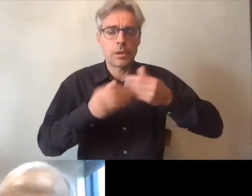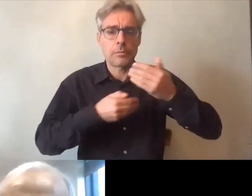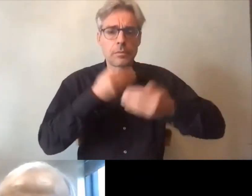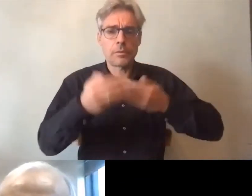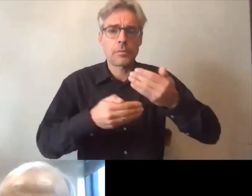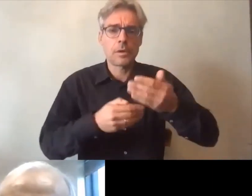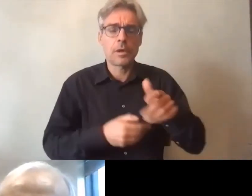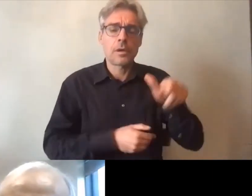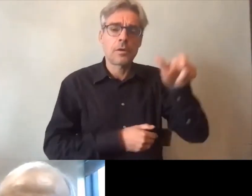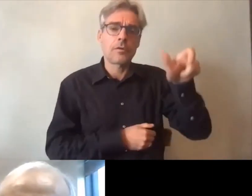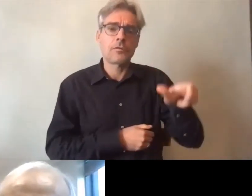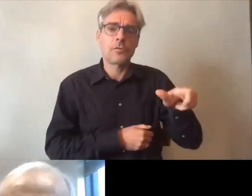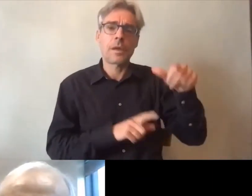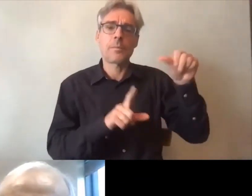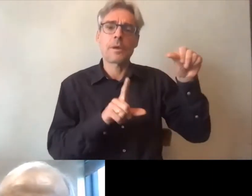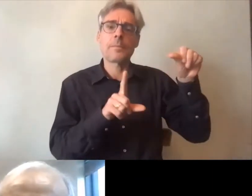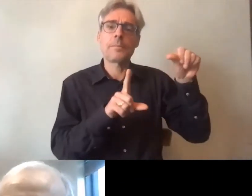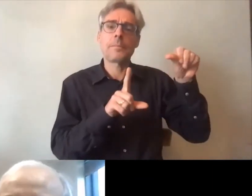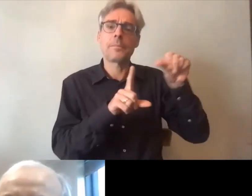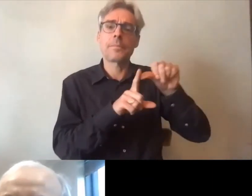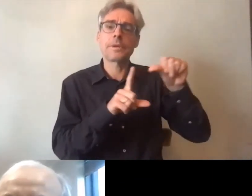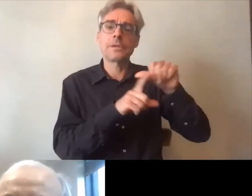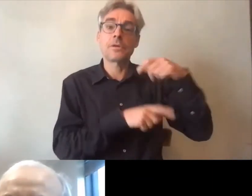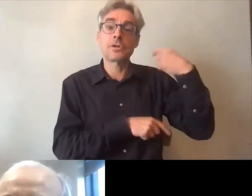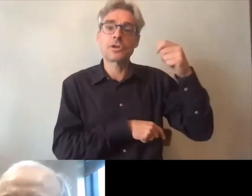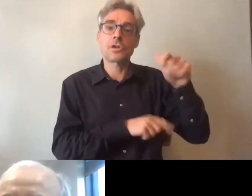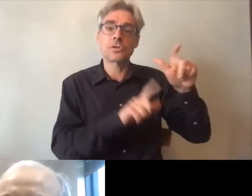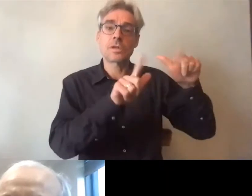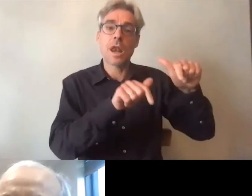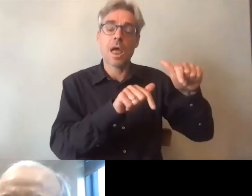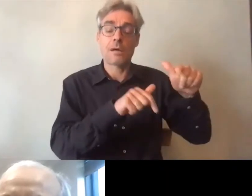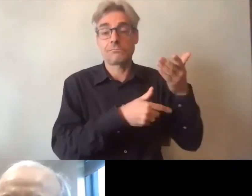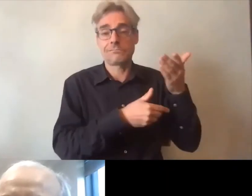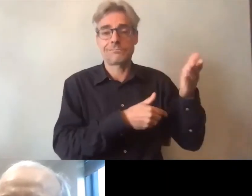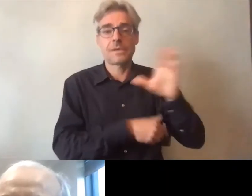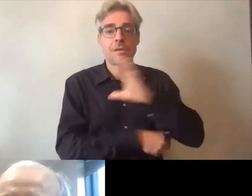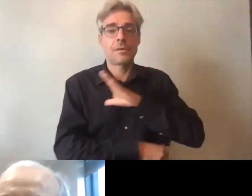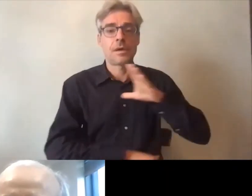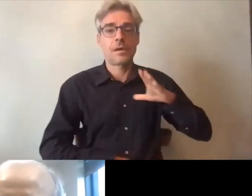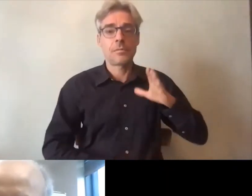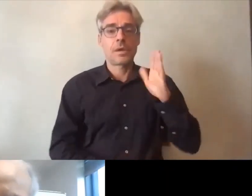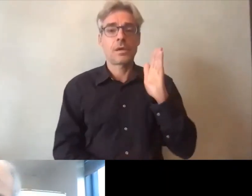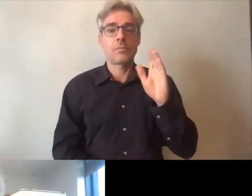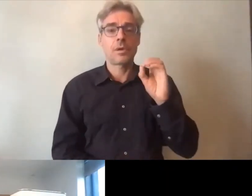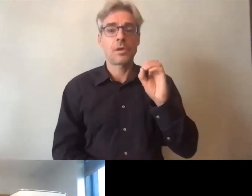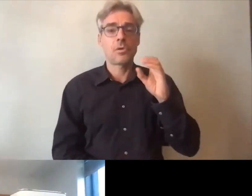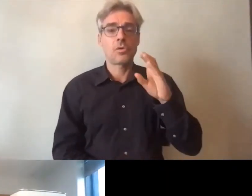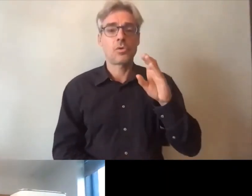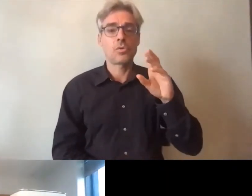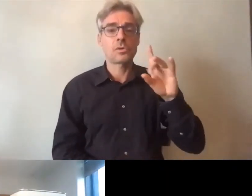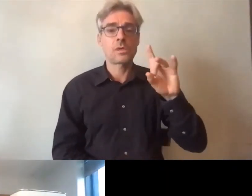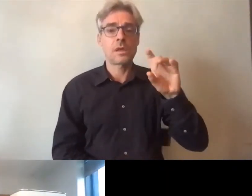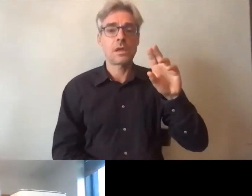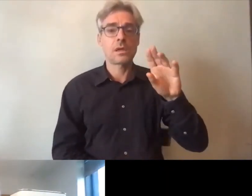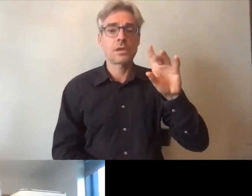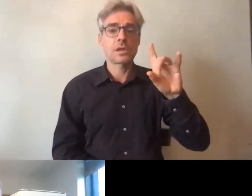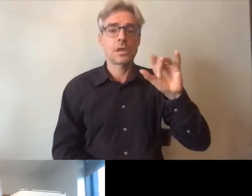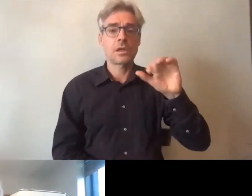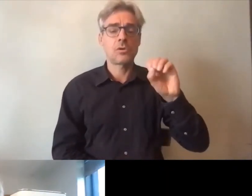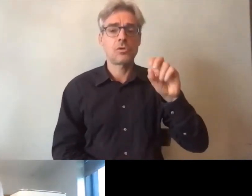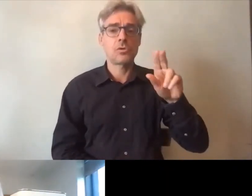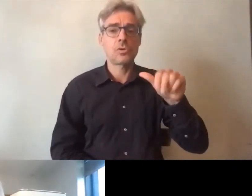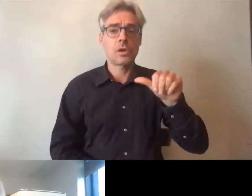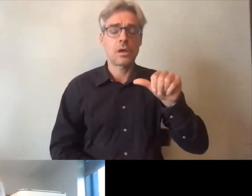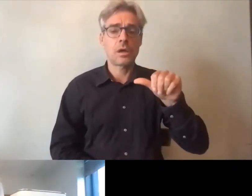présidente donc nous avons donc la chance aussi de compter parmi nous la présidente de la GEPHIP qui est présidente depuis deux ans de la GEPHIP